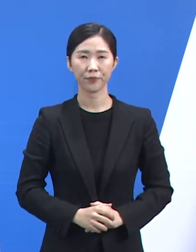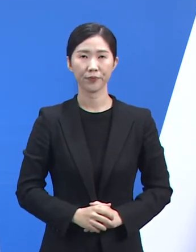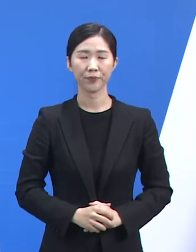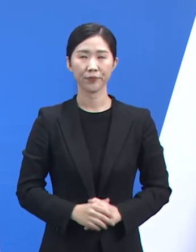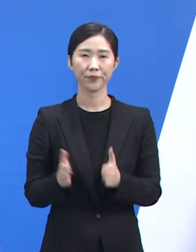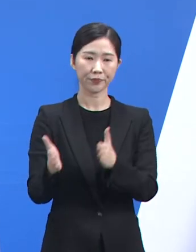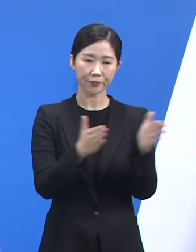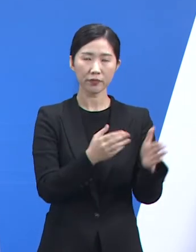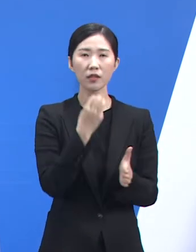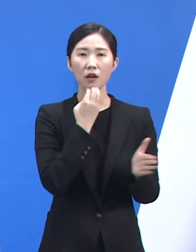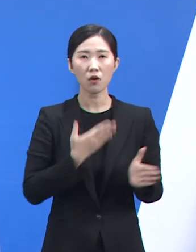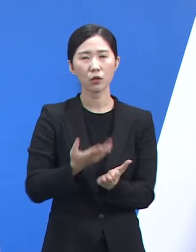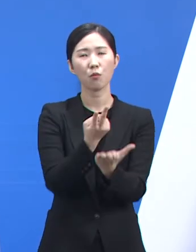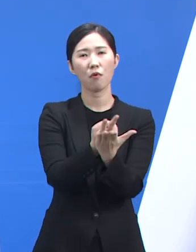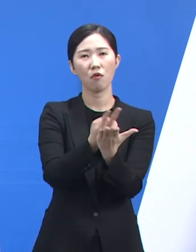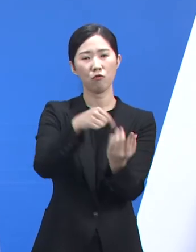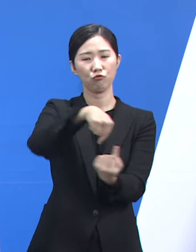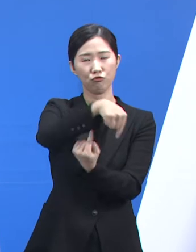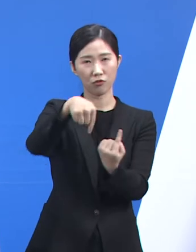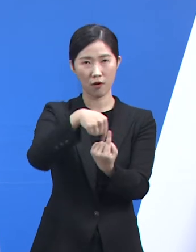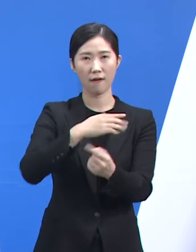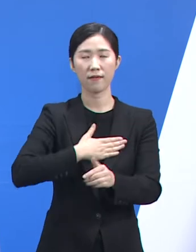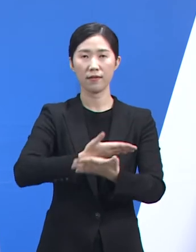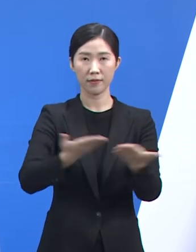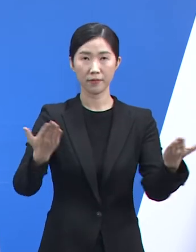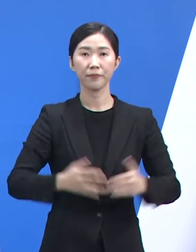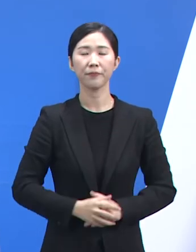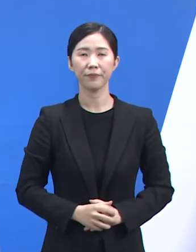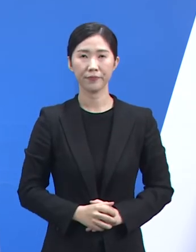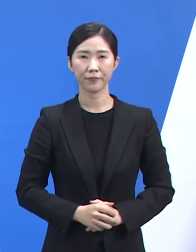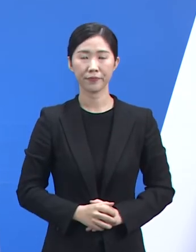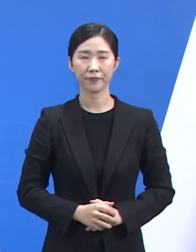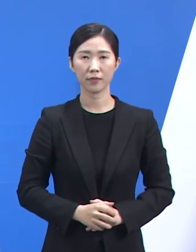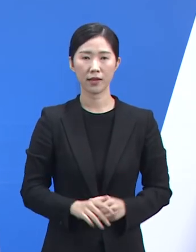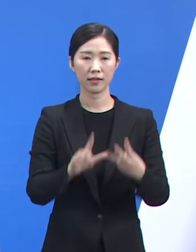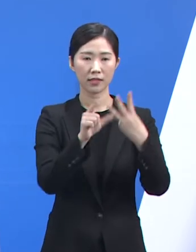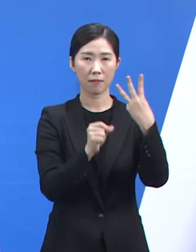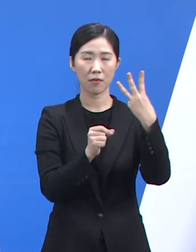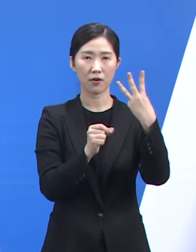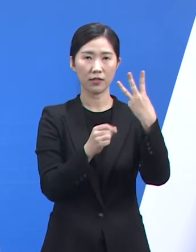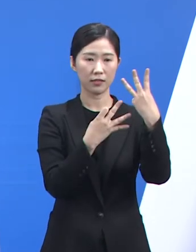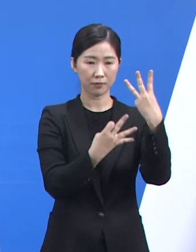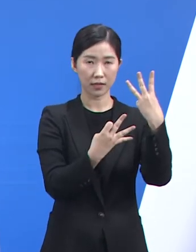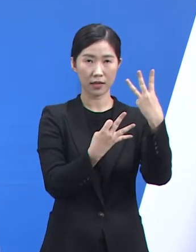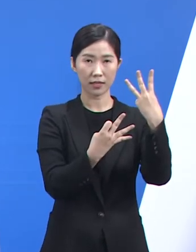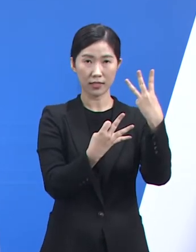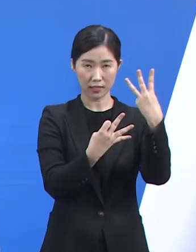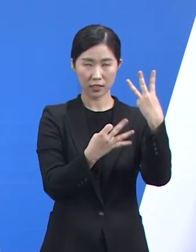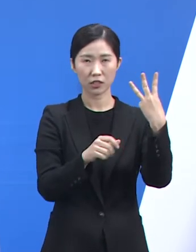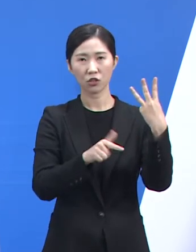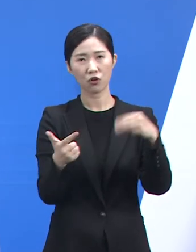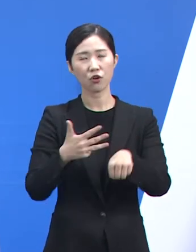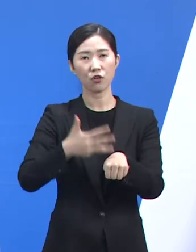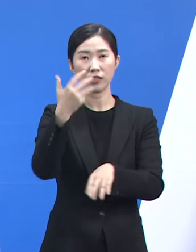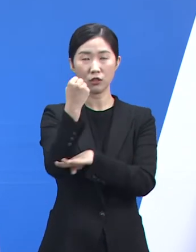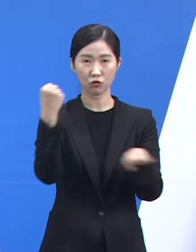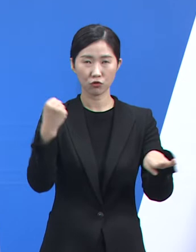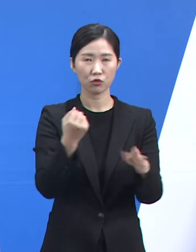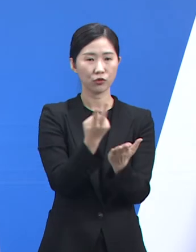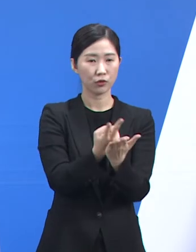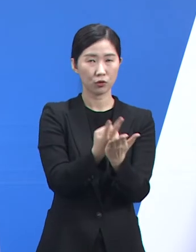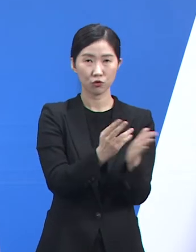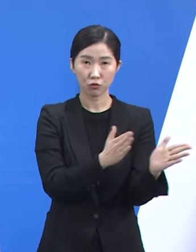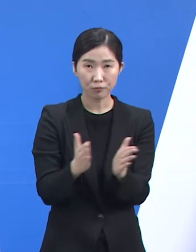다음은 경기도 코로나19 병상 운영 현황에 대해서 말씀드리겠습니다. 3월 14일 20시 기준 도내 의료기관 확보